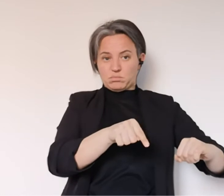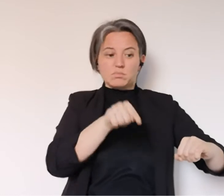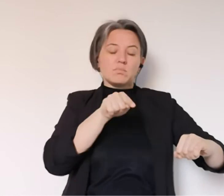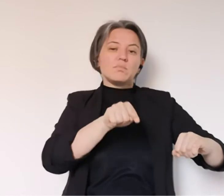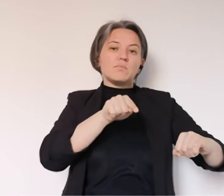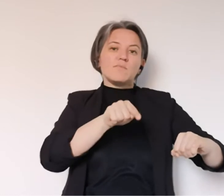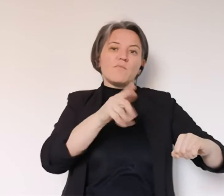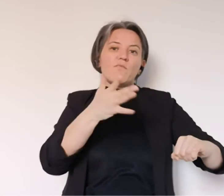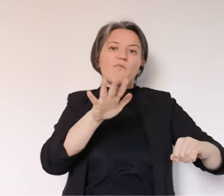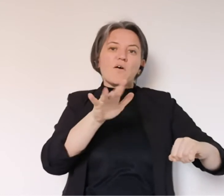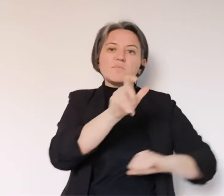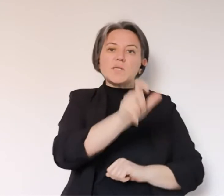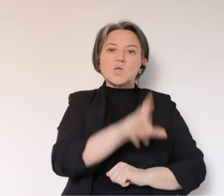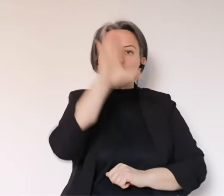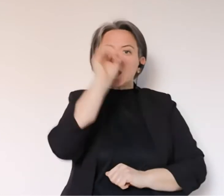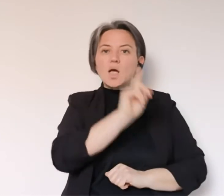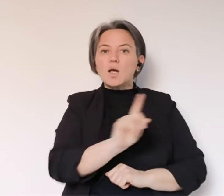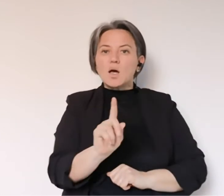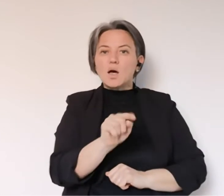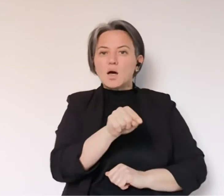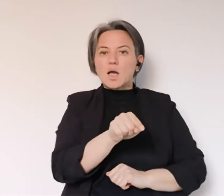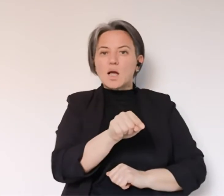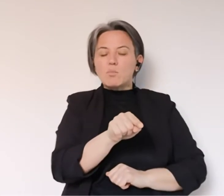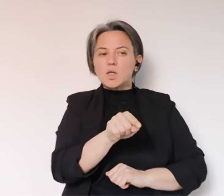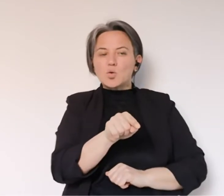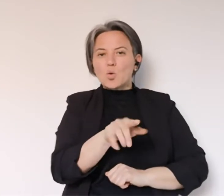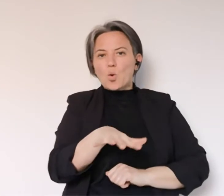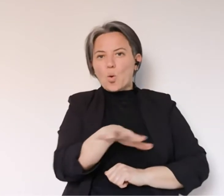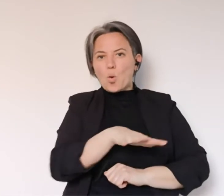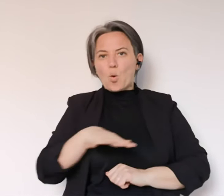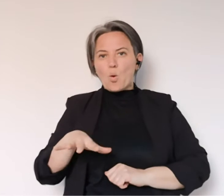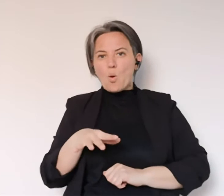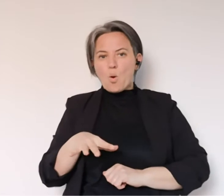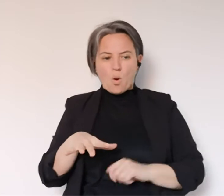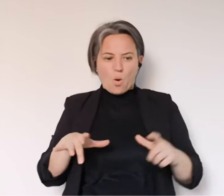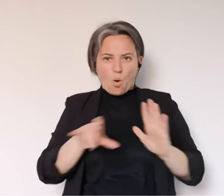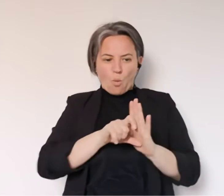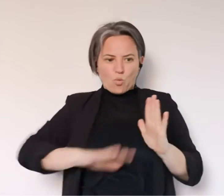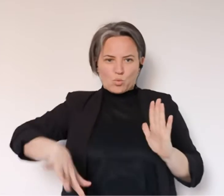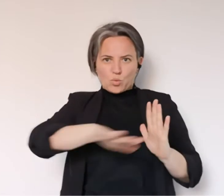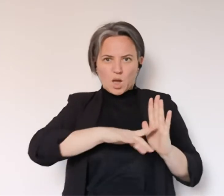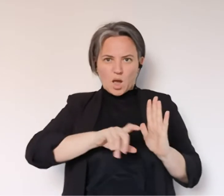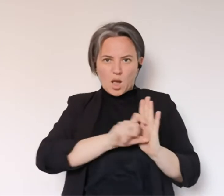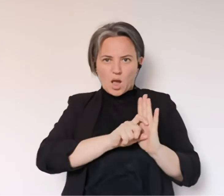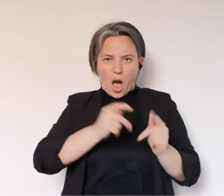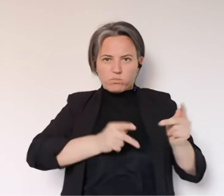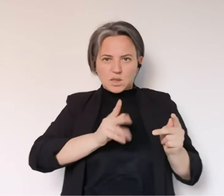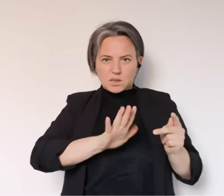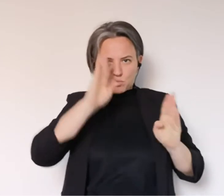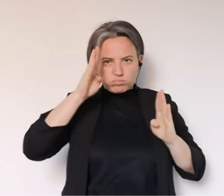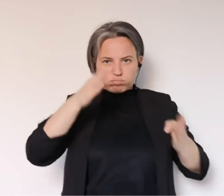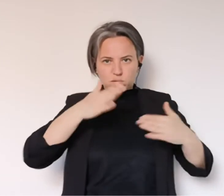non erano residenti che hanno fatto domanda lo stesso, a tema dei social probabilmente alcuni non hanno recepito il confine